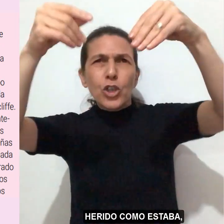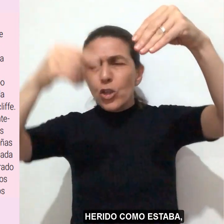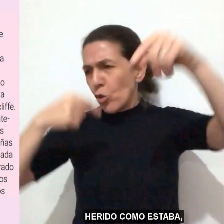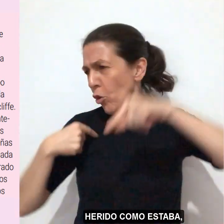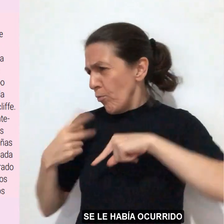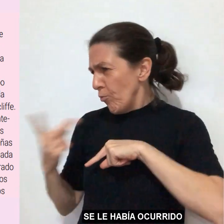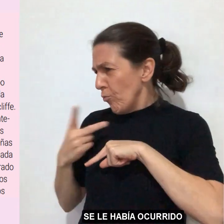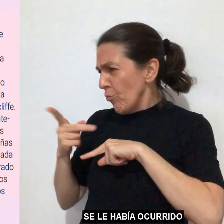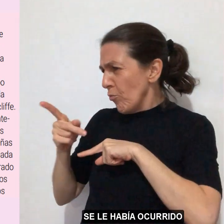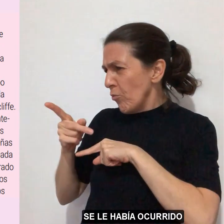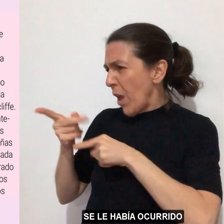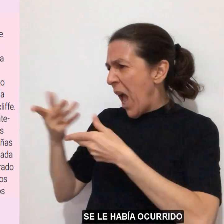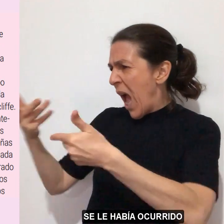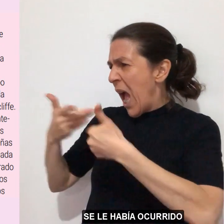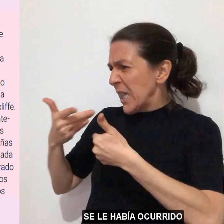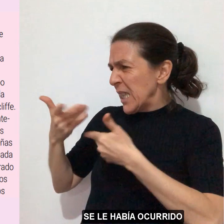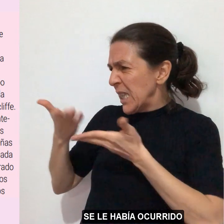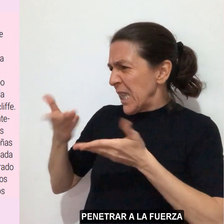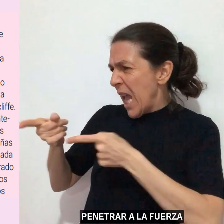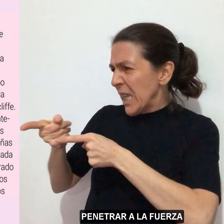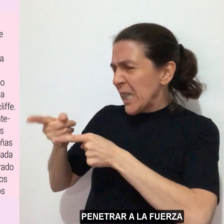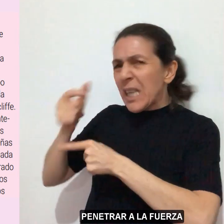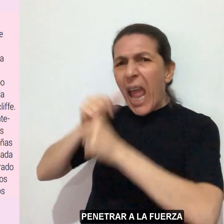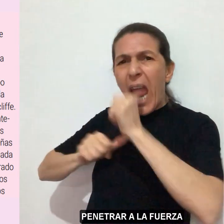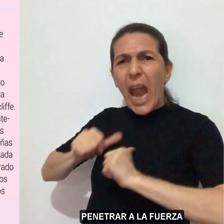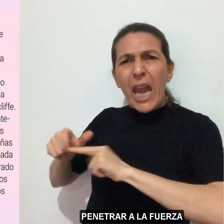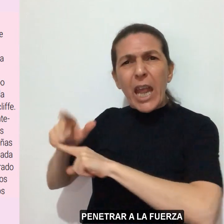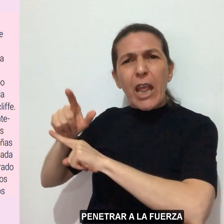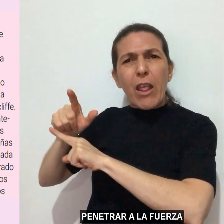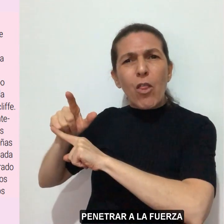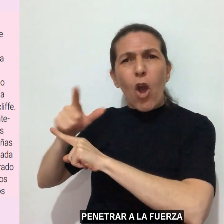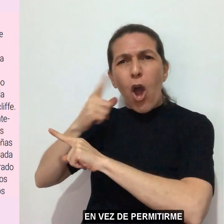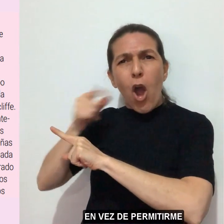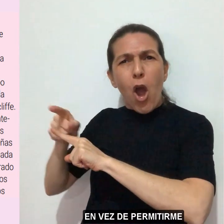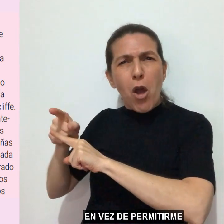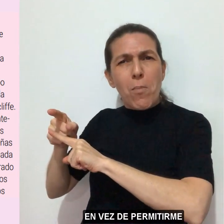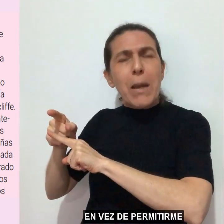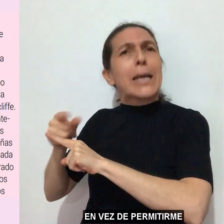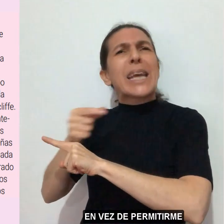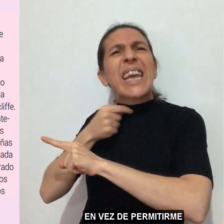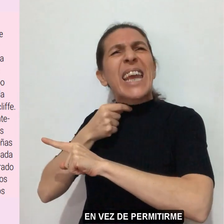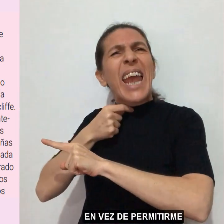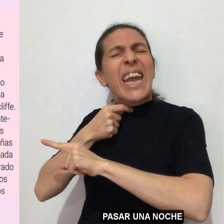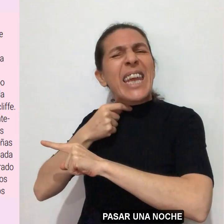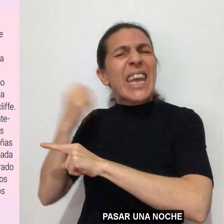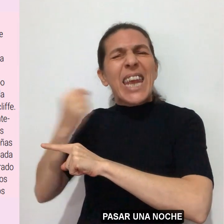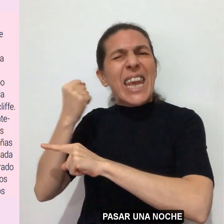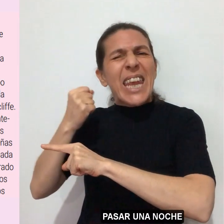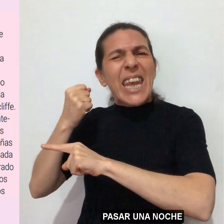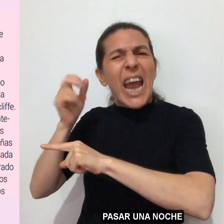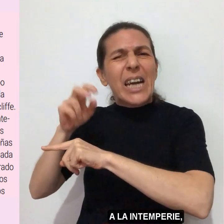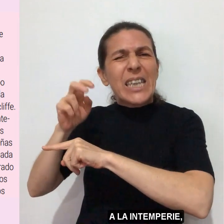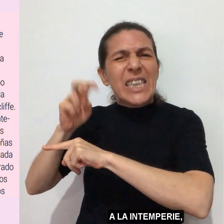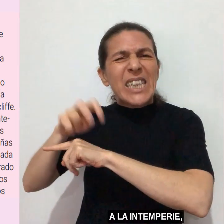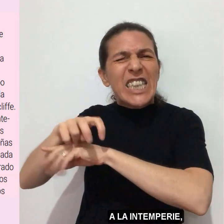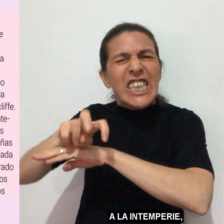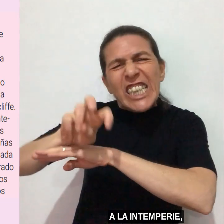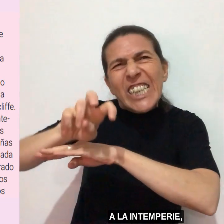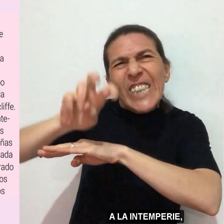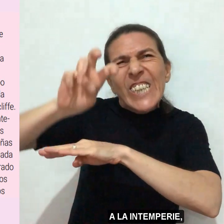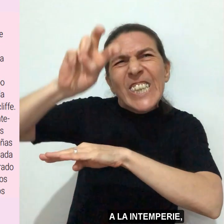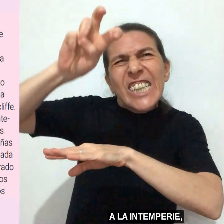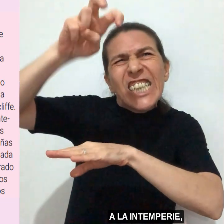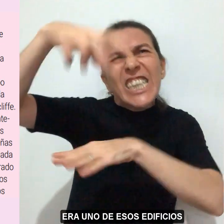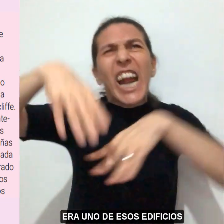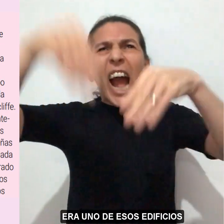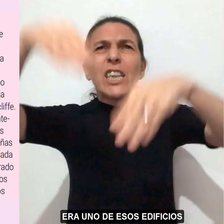estaba, se le había ocurrido penetrar a la fuerza, en vez de permitirme pasar una noche a la interperie,